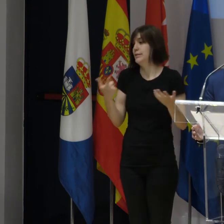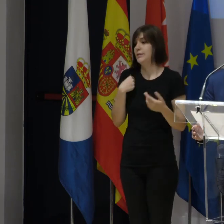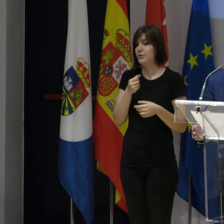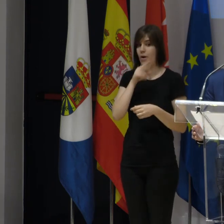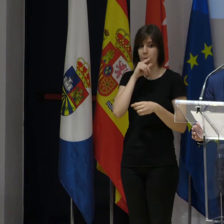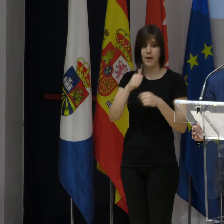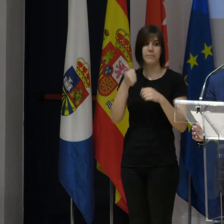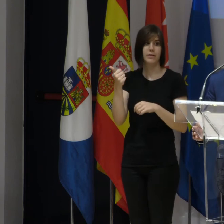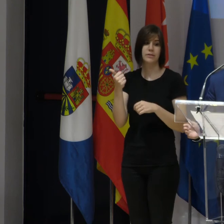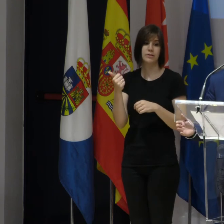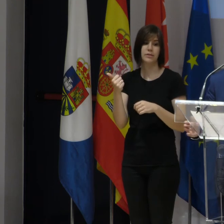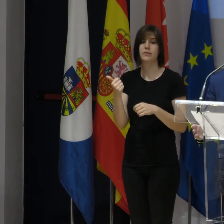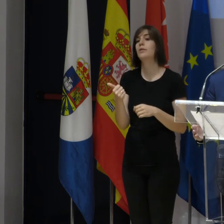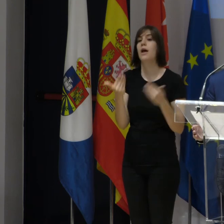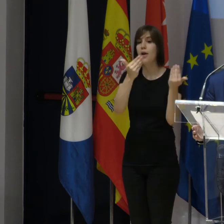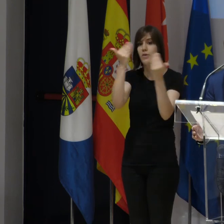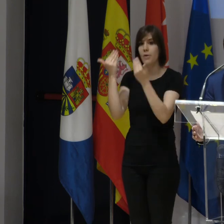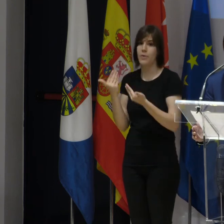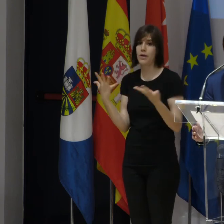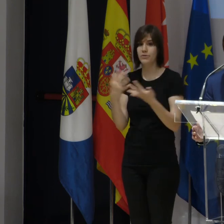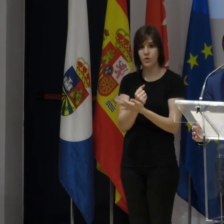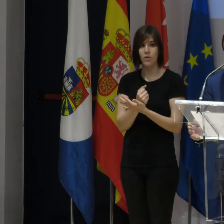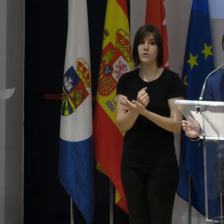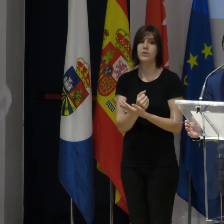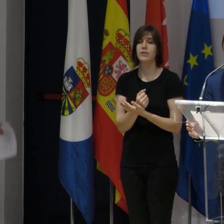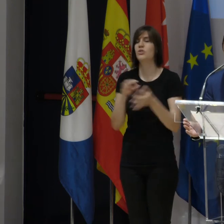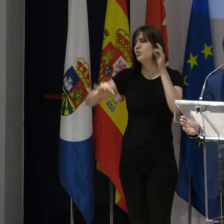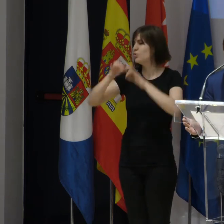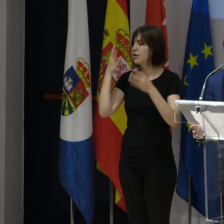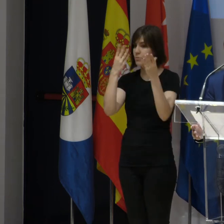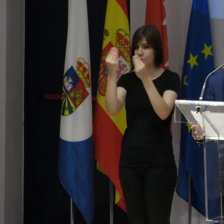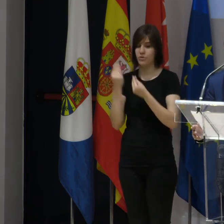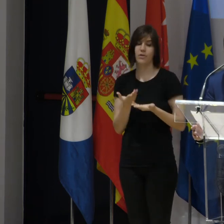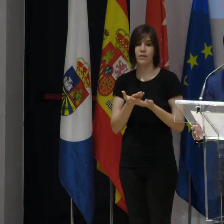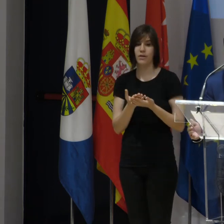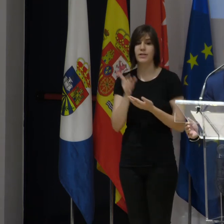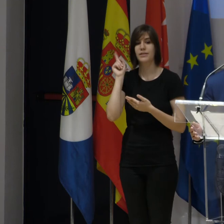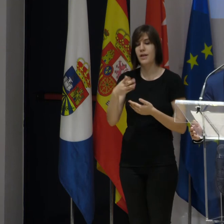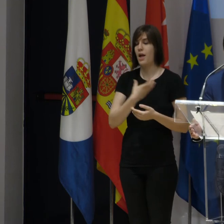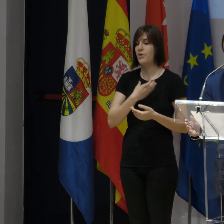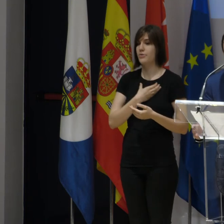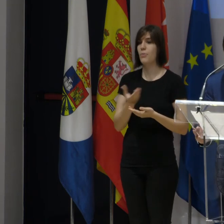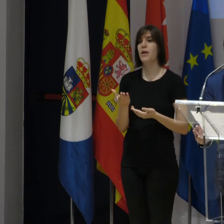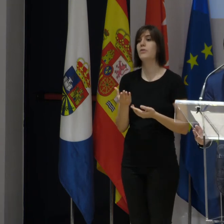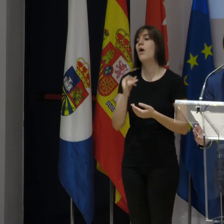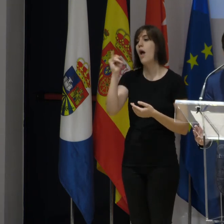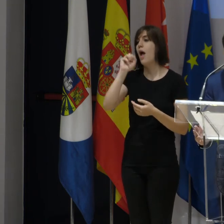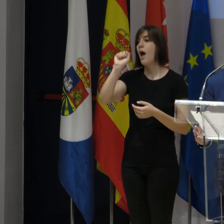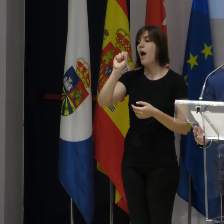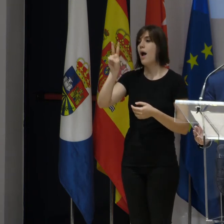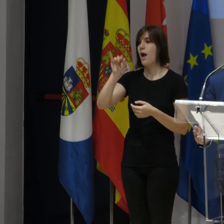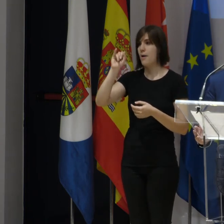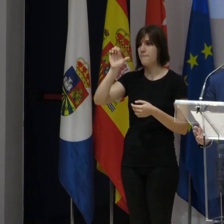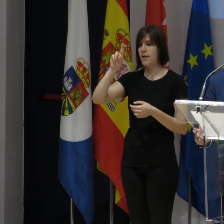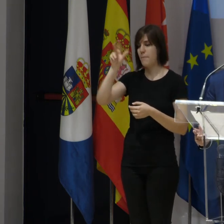extenderme más, dar toda la buena a todos los premiados, evidentemente. Desear mucha suerte y, bueno, al Ayuntamiento de Fuenlabrada de nuevo, a Javier, a Paco,